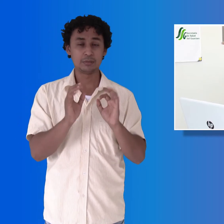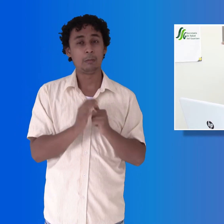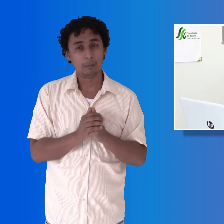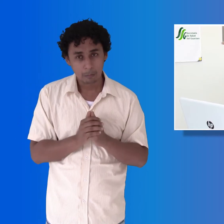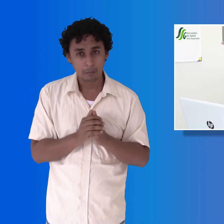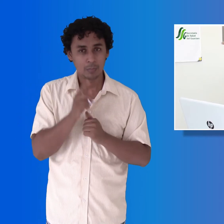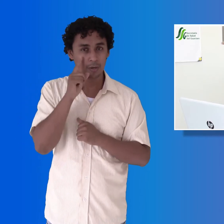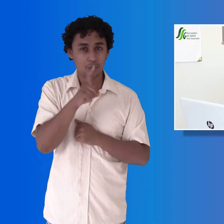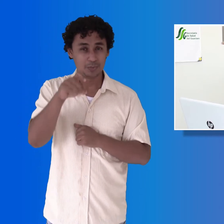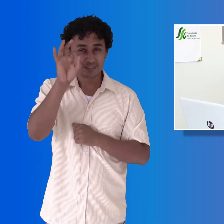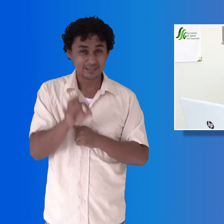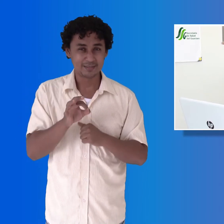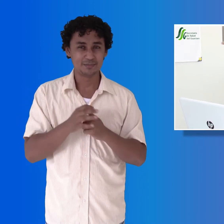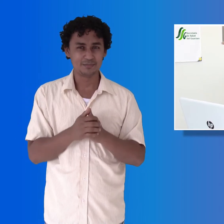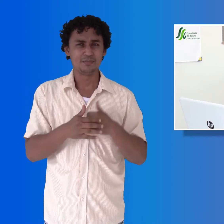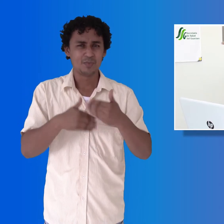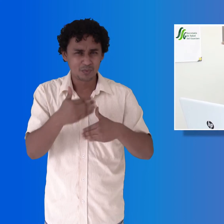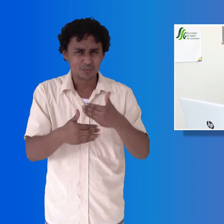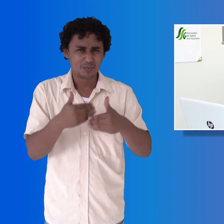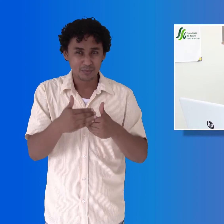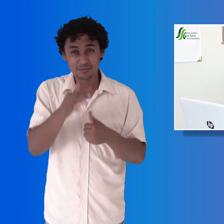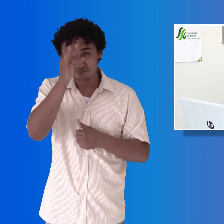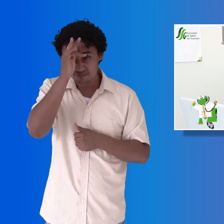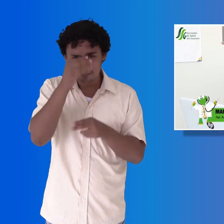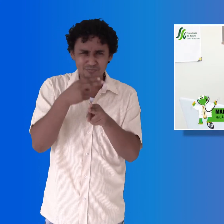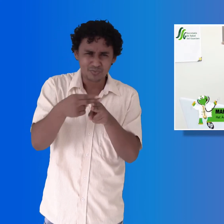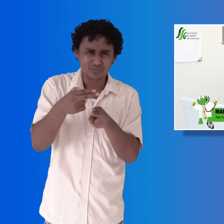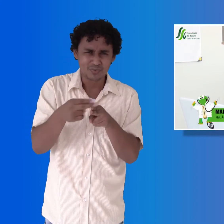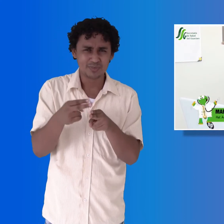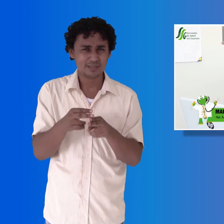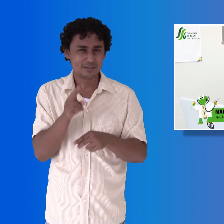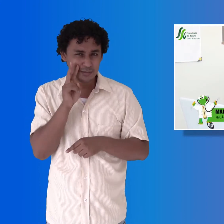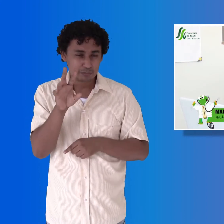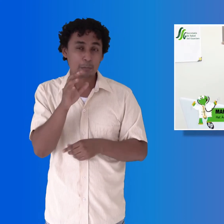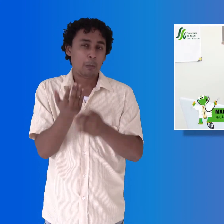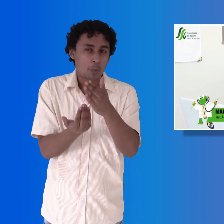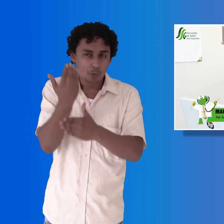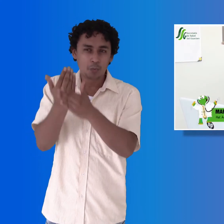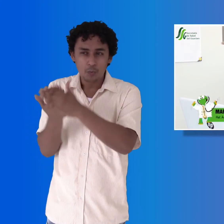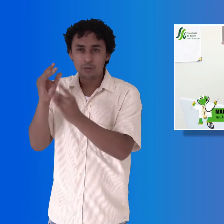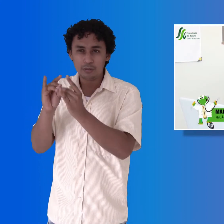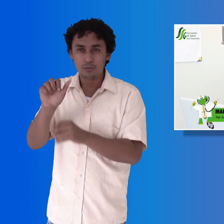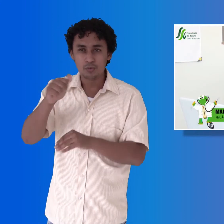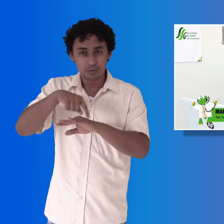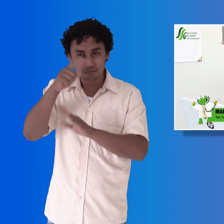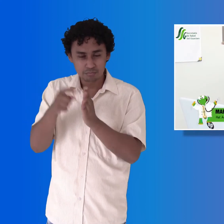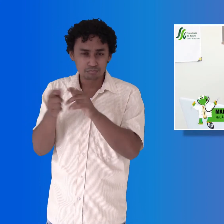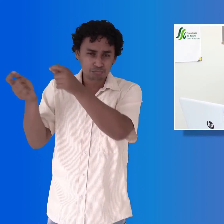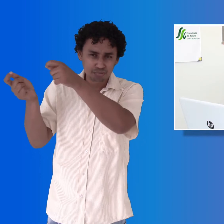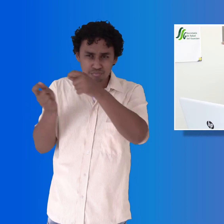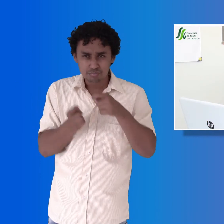aumentar 10 camas más en el área COVID, o sea, quedaríamos con un total de 21 camas para el área